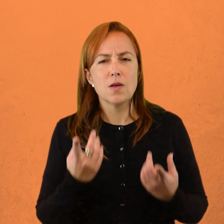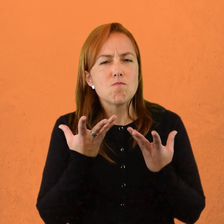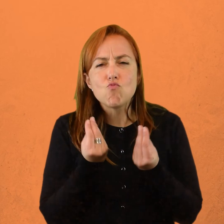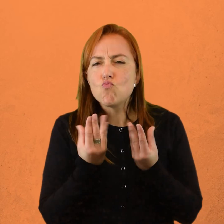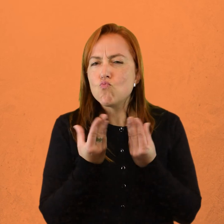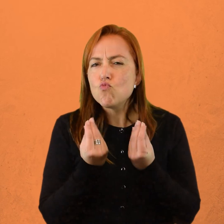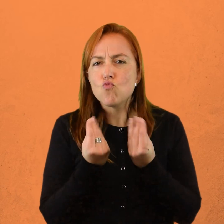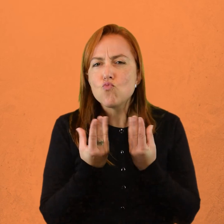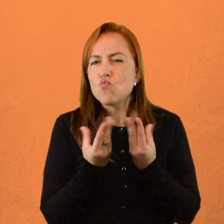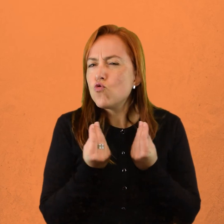Intensidad